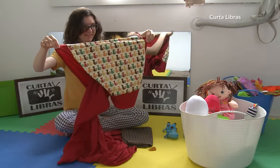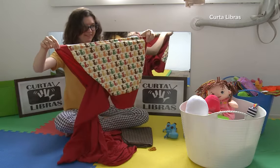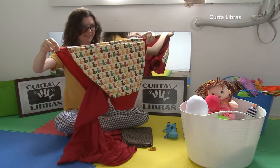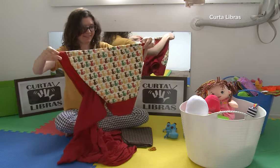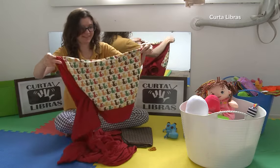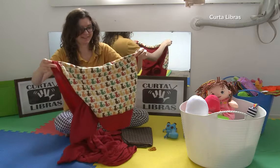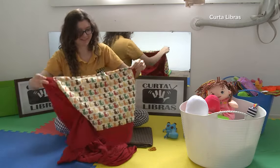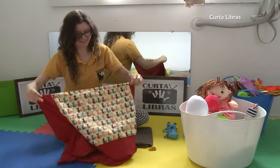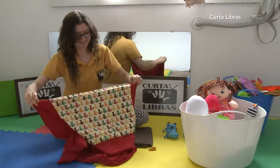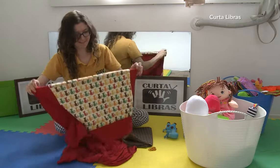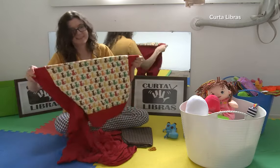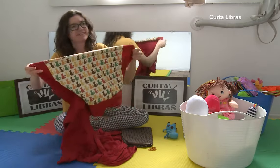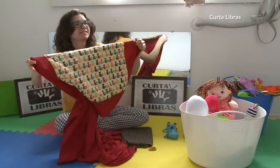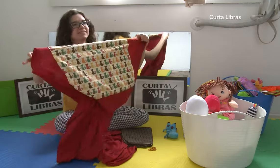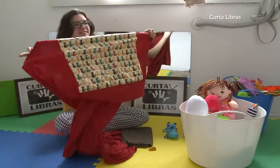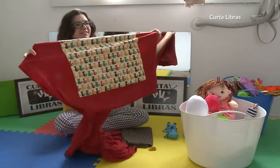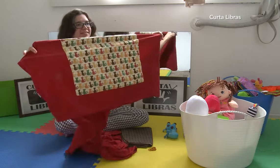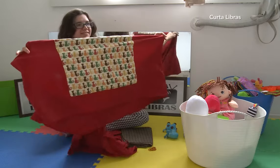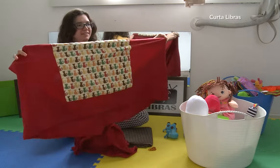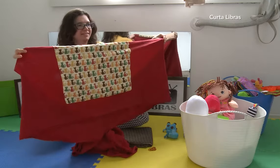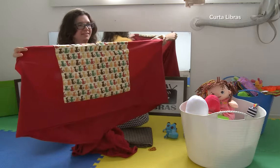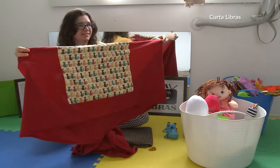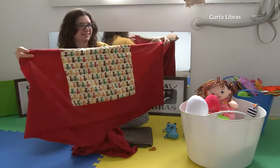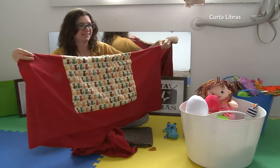Tem tipos diferentes. Esse é o sling.